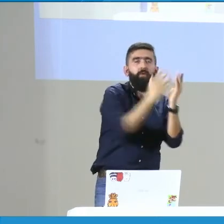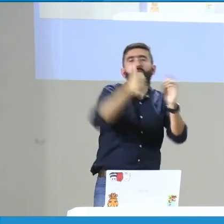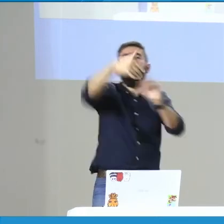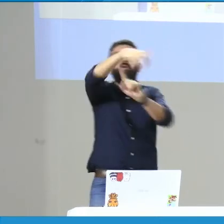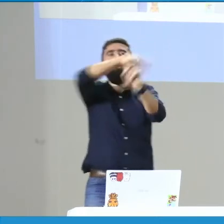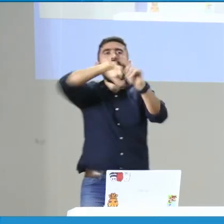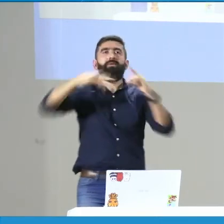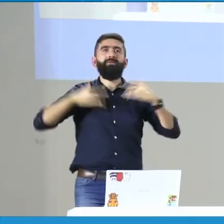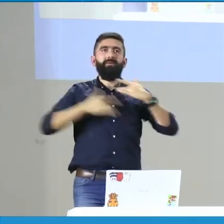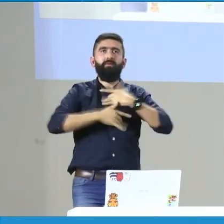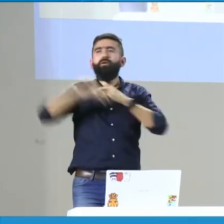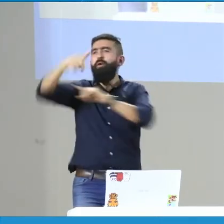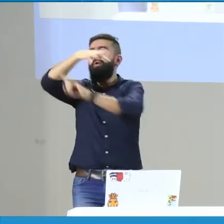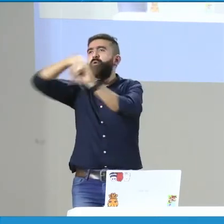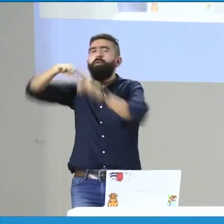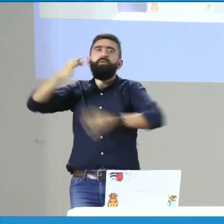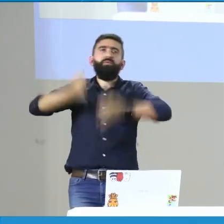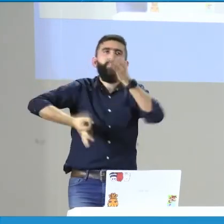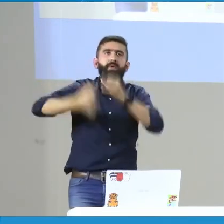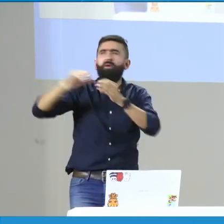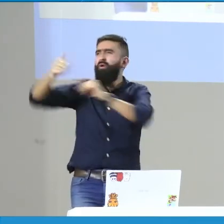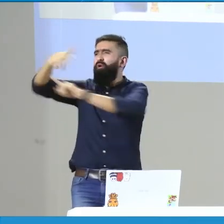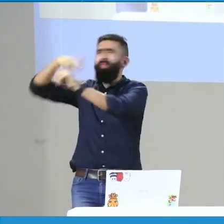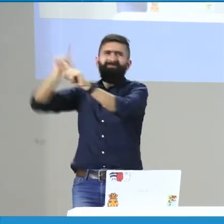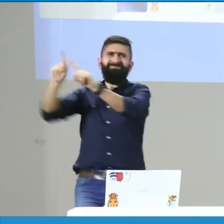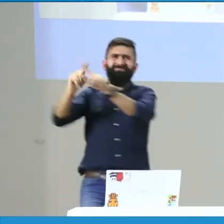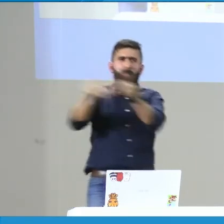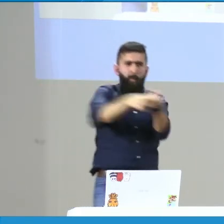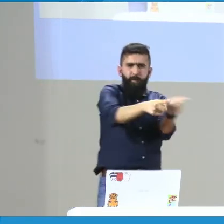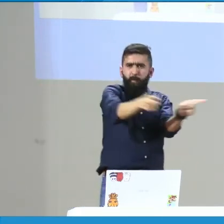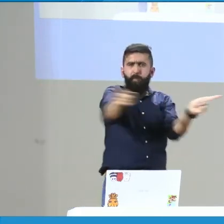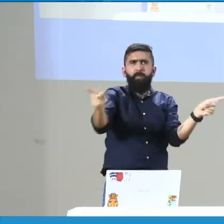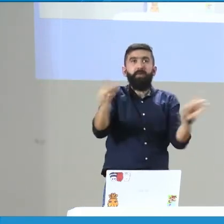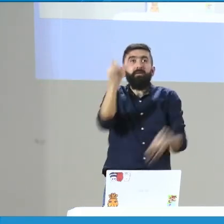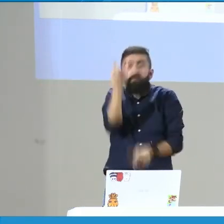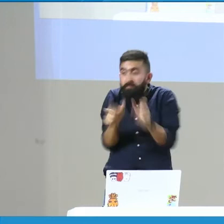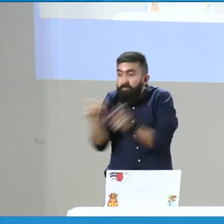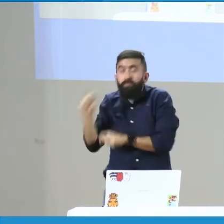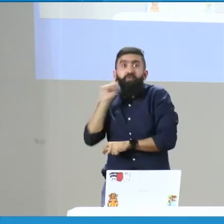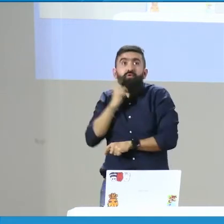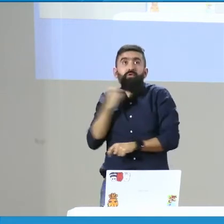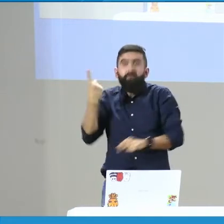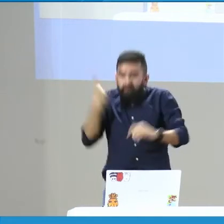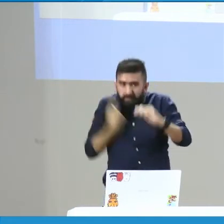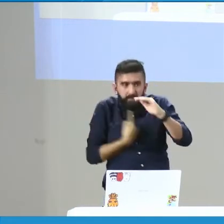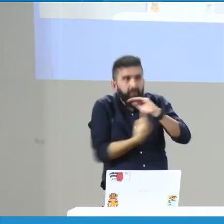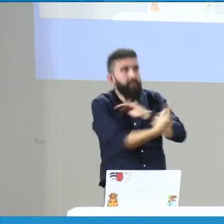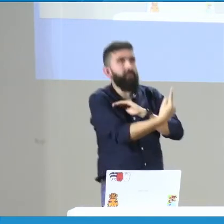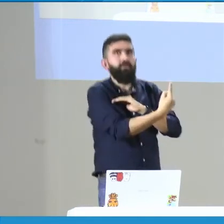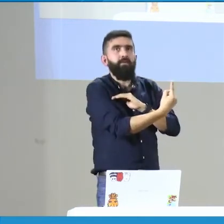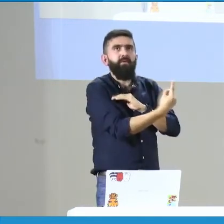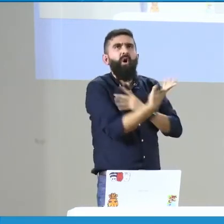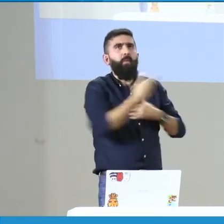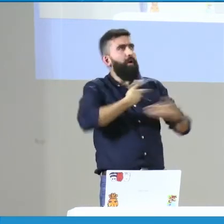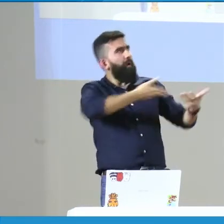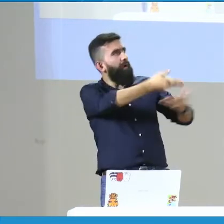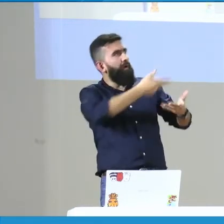información hoy en día para establecer un panorama general sobre el uso de las lenguas en diferentes contextos. ¿Cómo acceder a estos